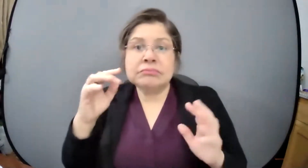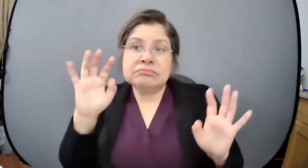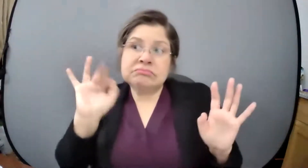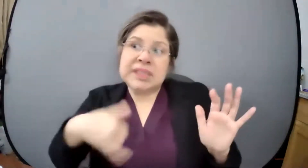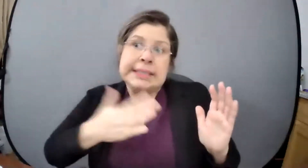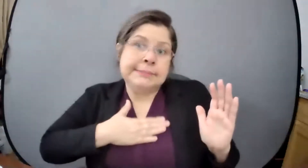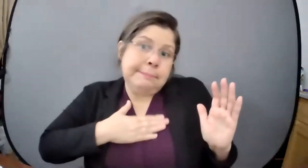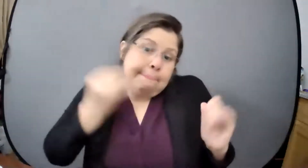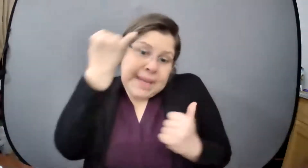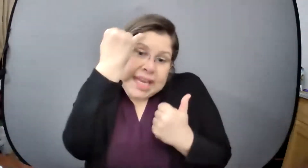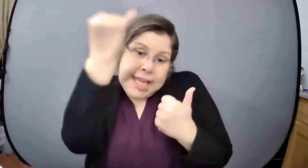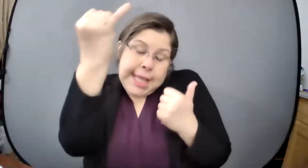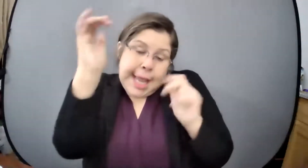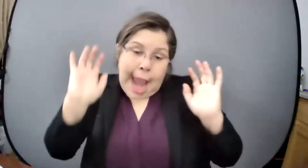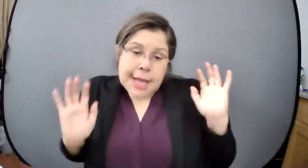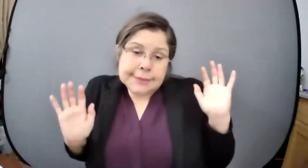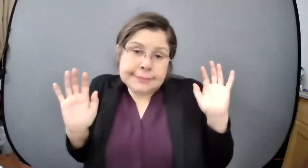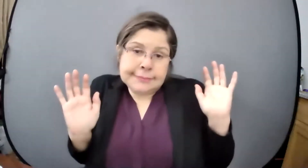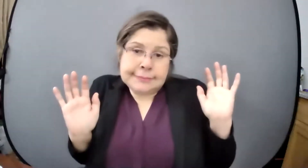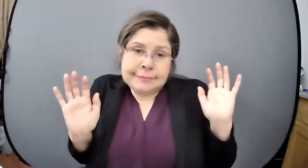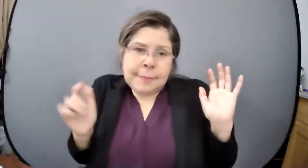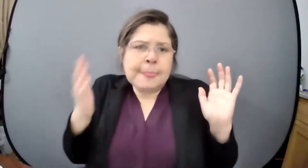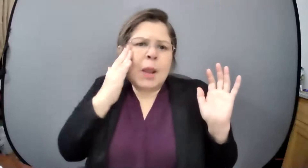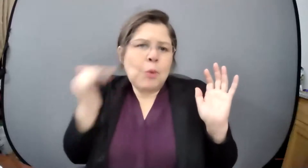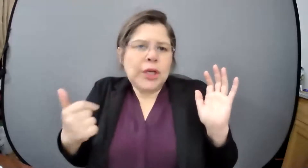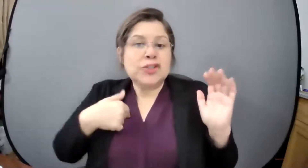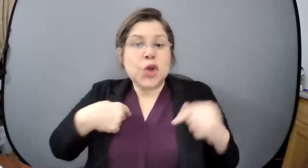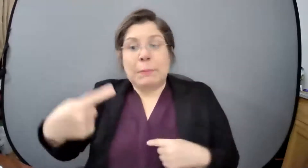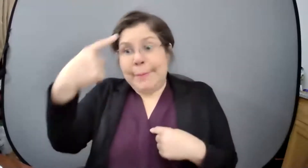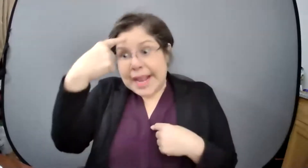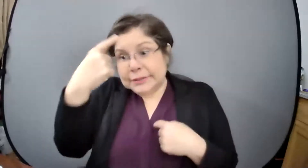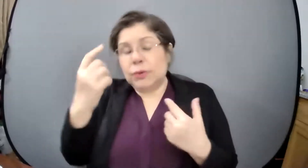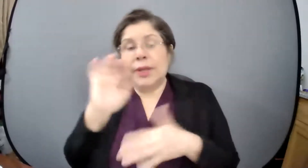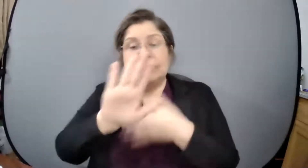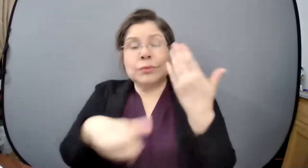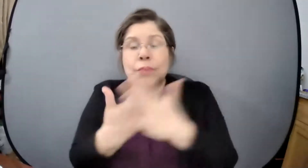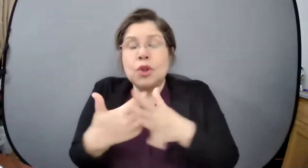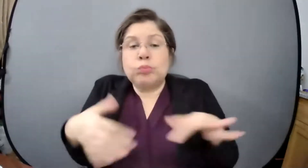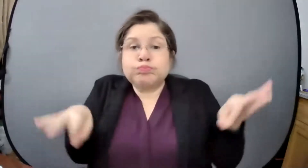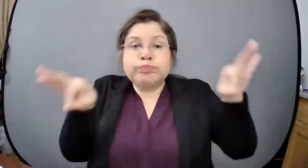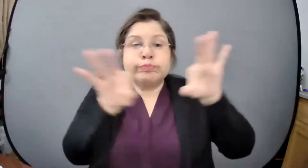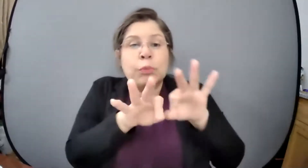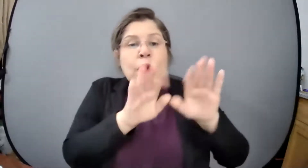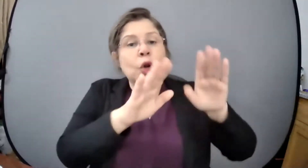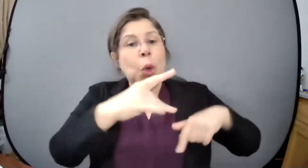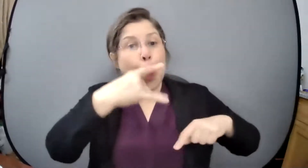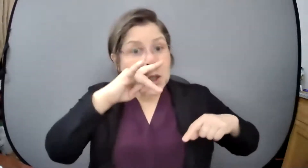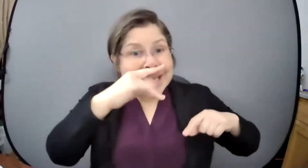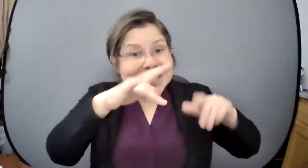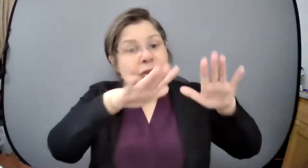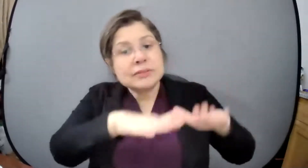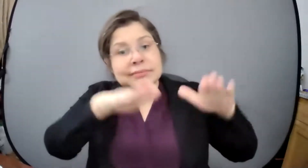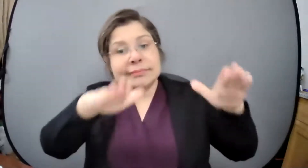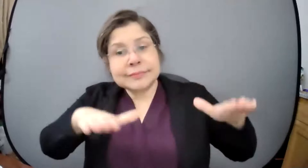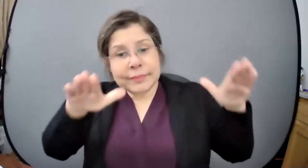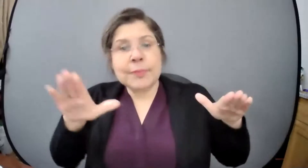creo mucho en que todos somos esenciales y que somos parte fundamental y y yo pues